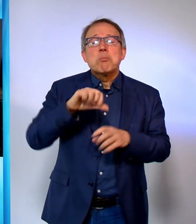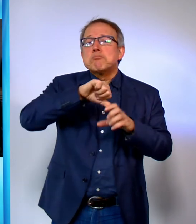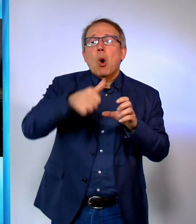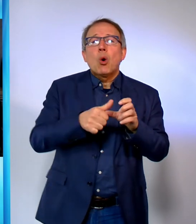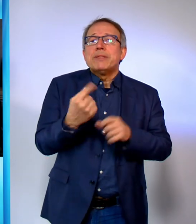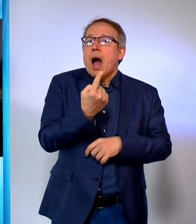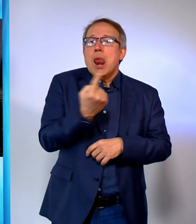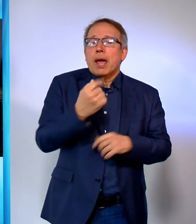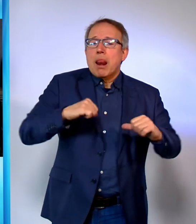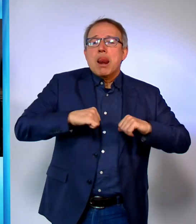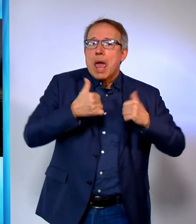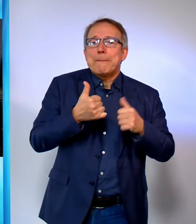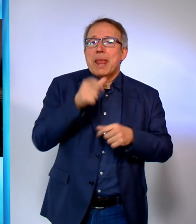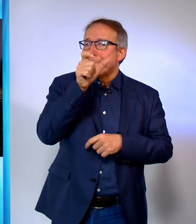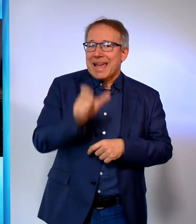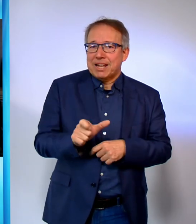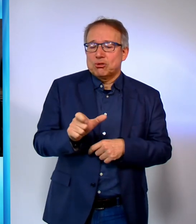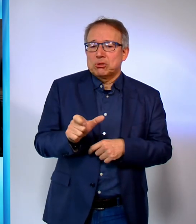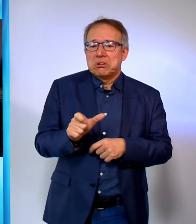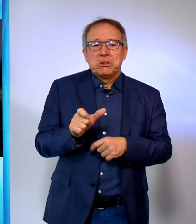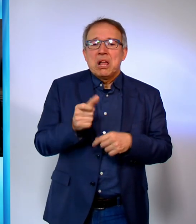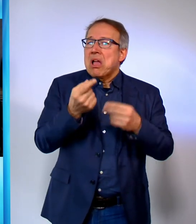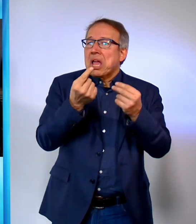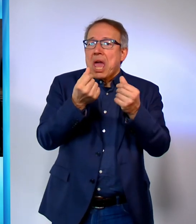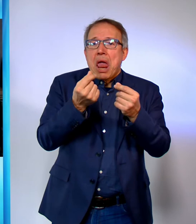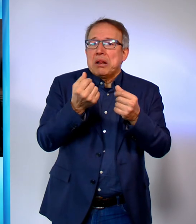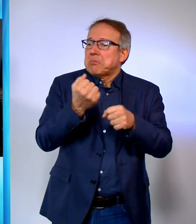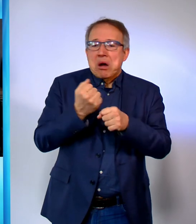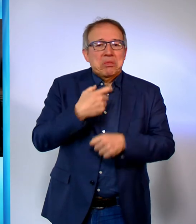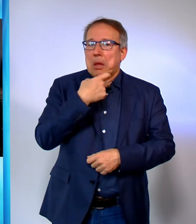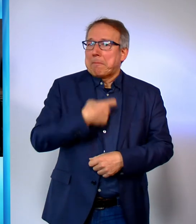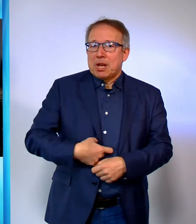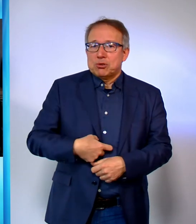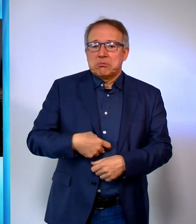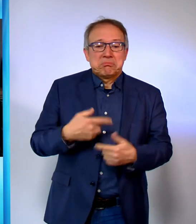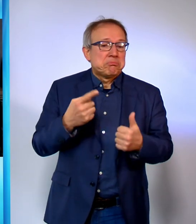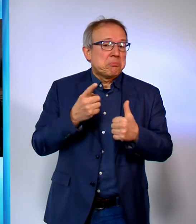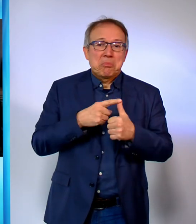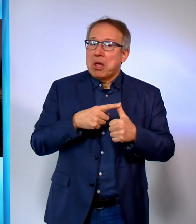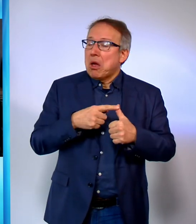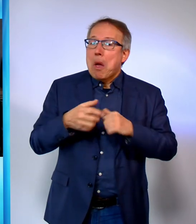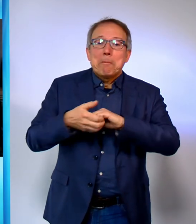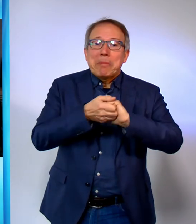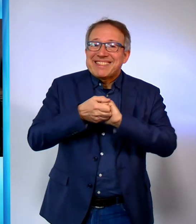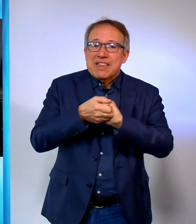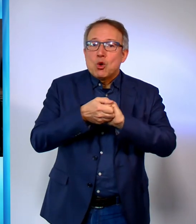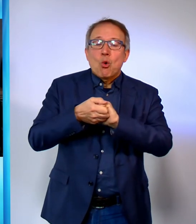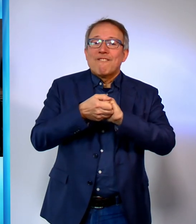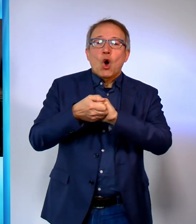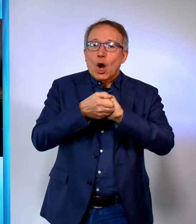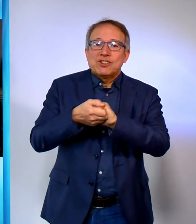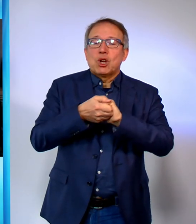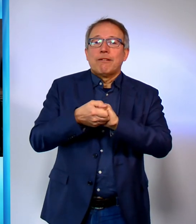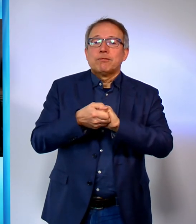allein lebt der Mensch. Das Materielle allein macht uns nicht zu Menschen. Wir brauchen Beziehung, Freundschaft,